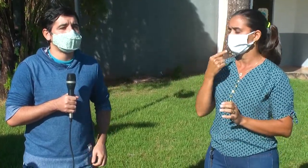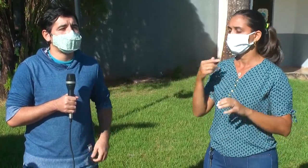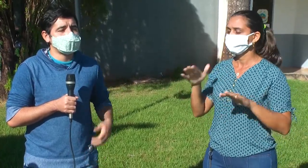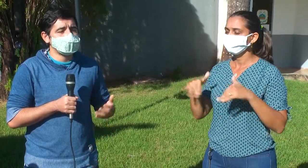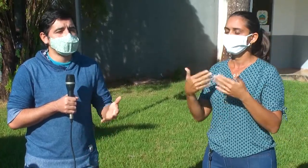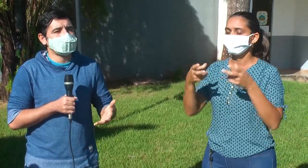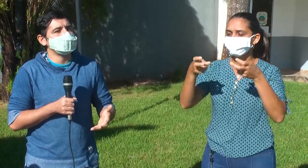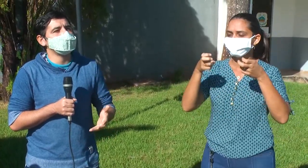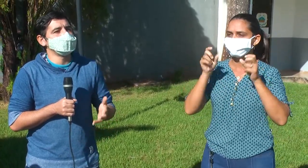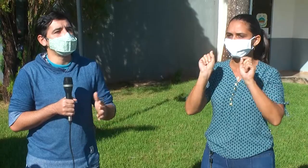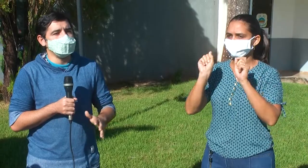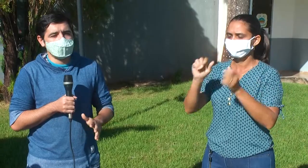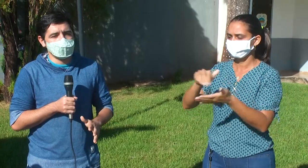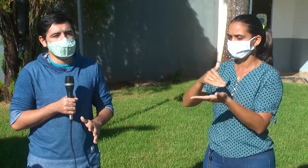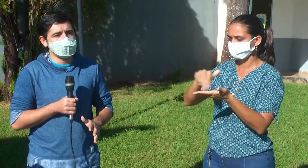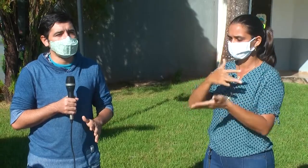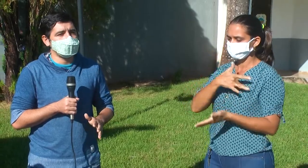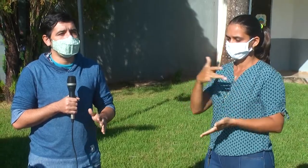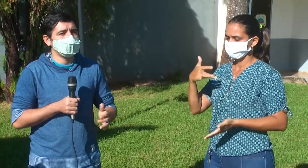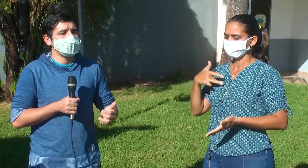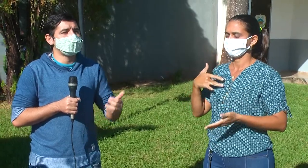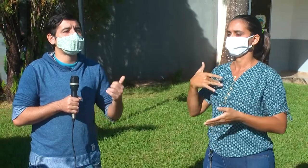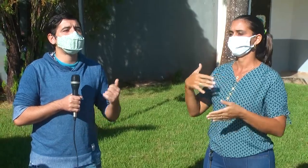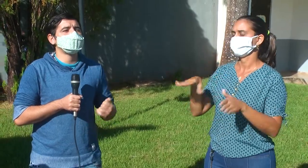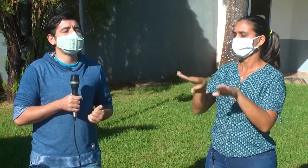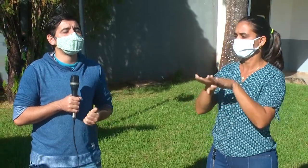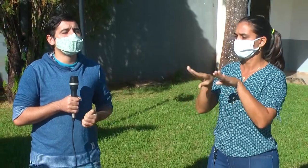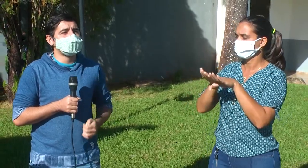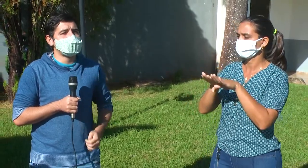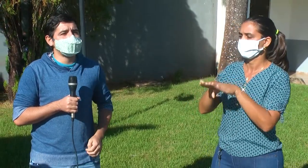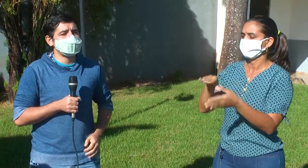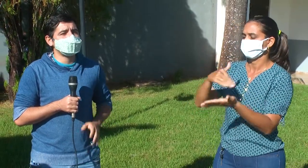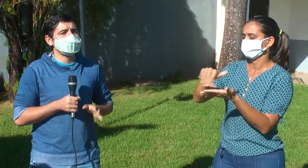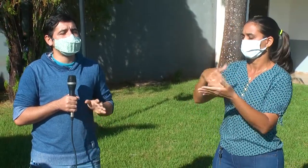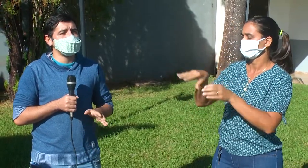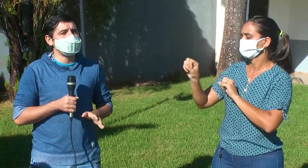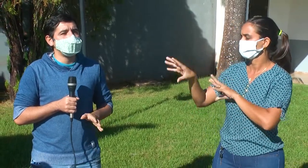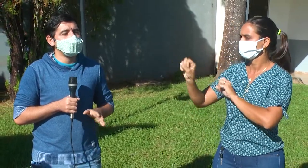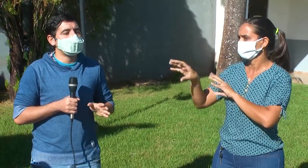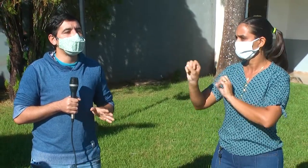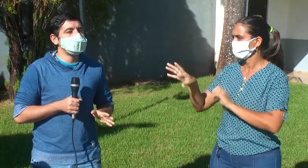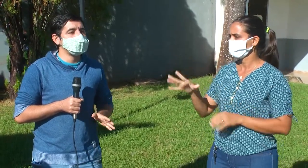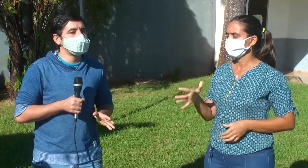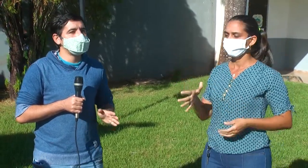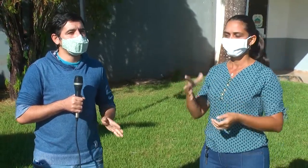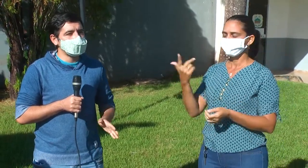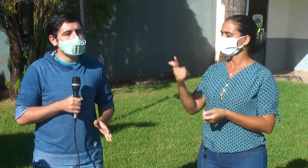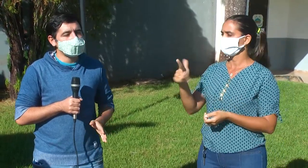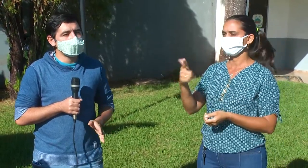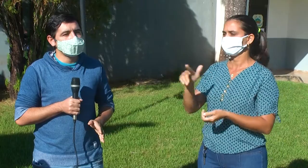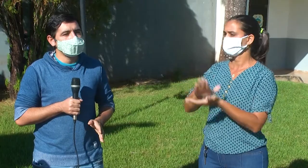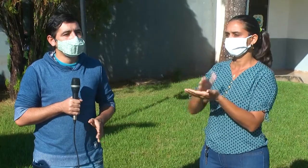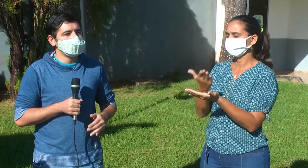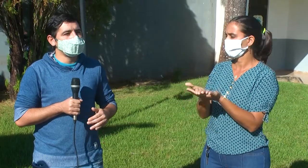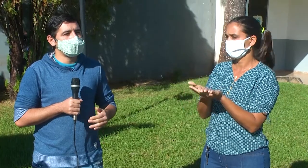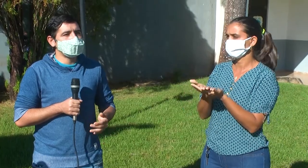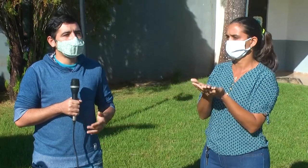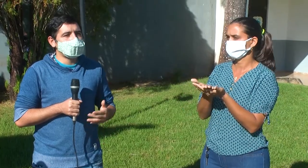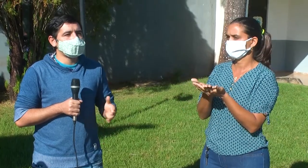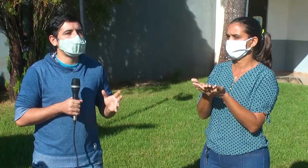Secretaria de Educação do município de Rolim de Moura estavam fazendo as lives sem o acompanhamento de um intérprete, o que dificultava para